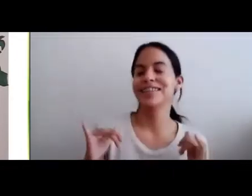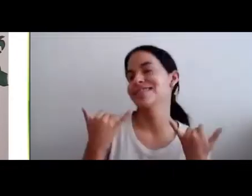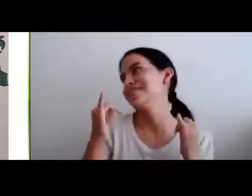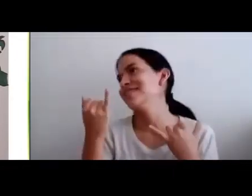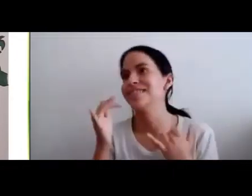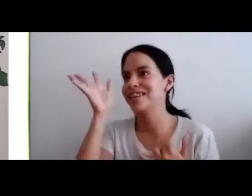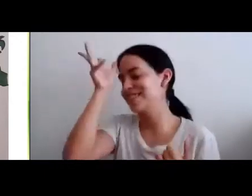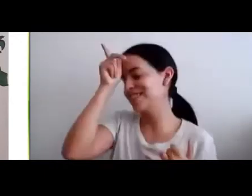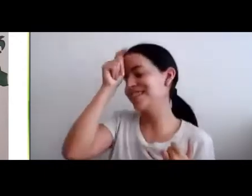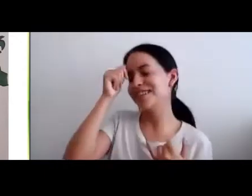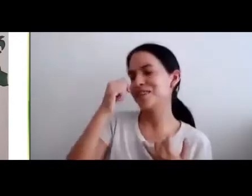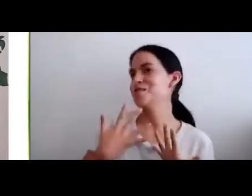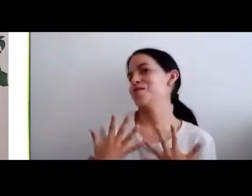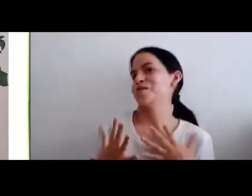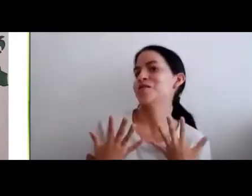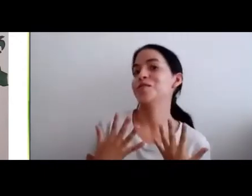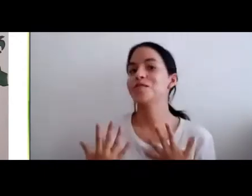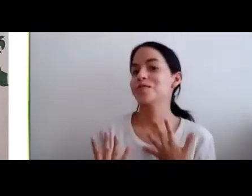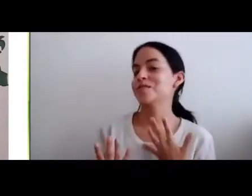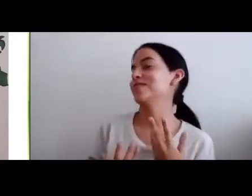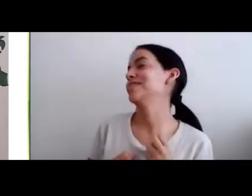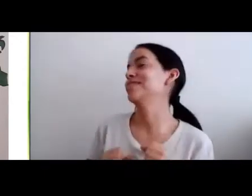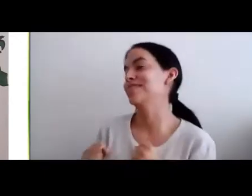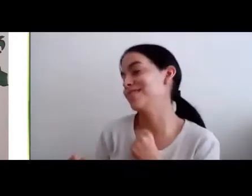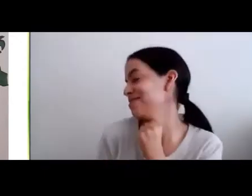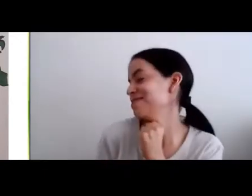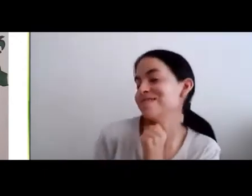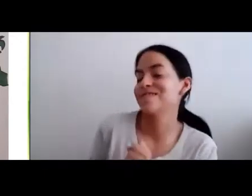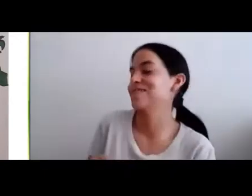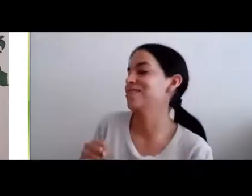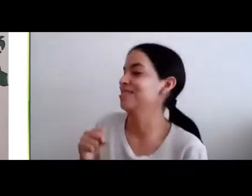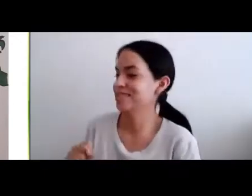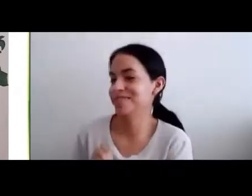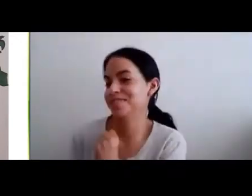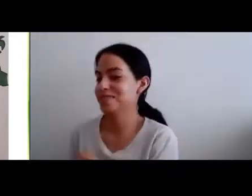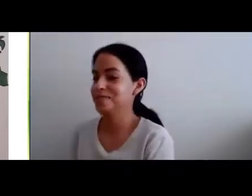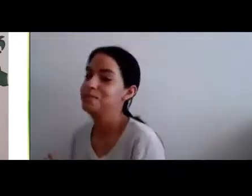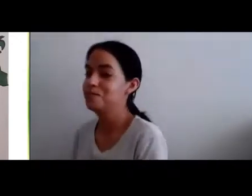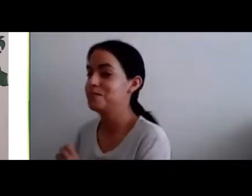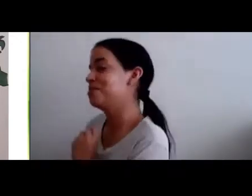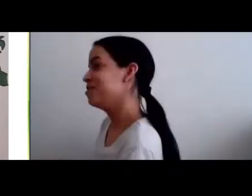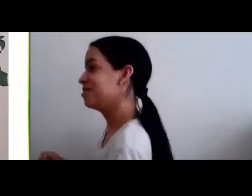Es muy entretenido Es una historia de amor ¡Uy! ¿Vamos a leer? ¡Vamos!